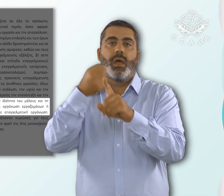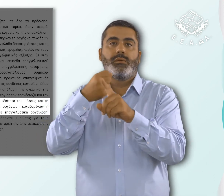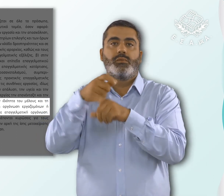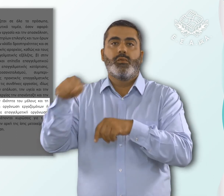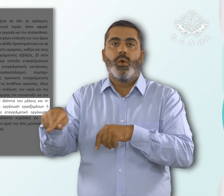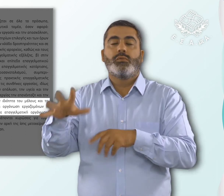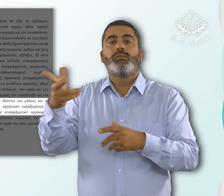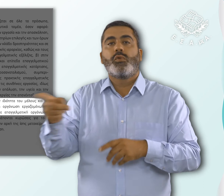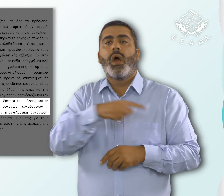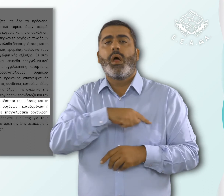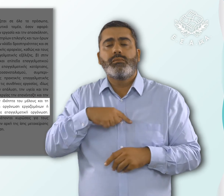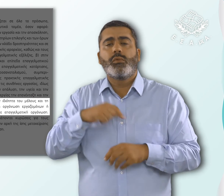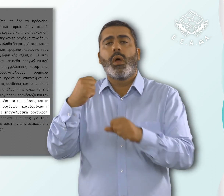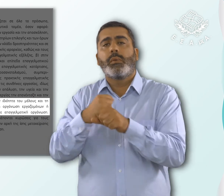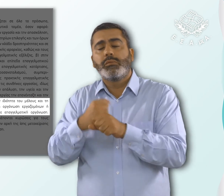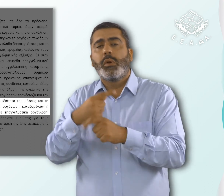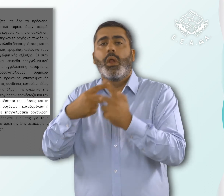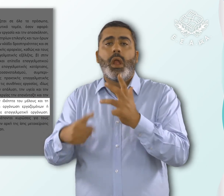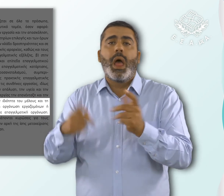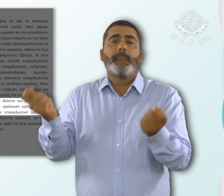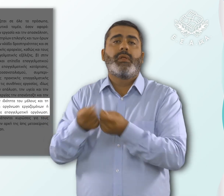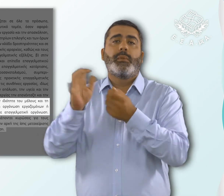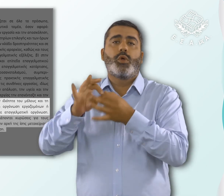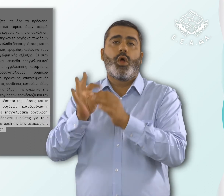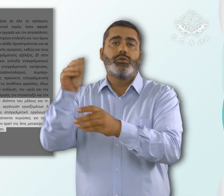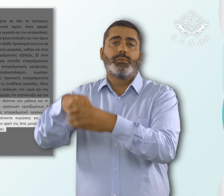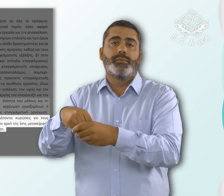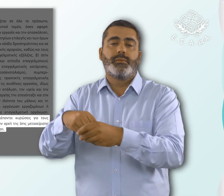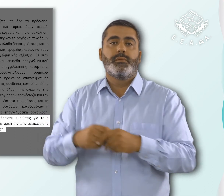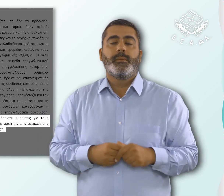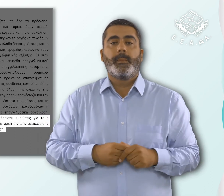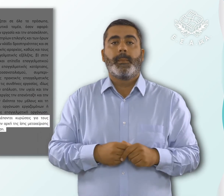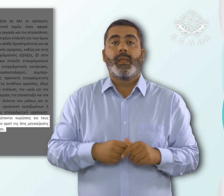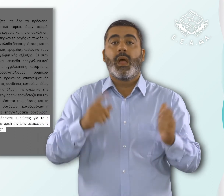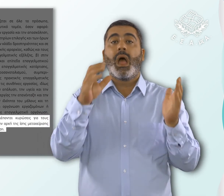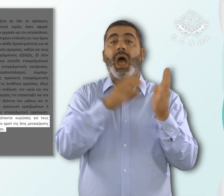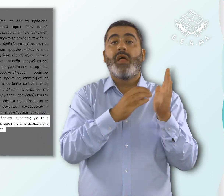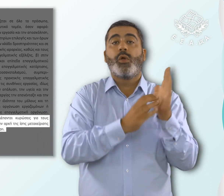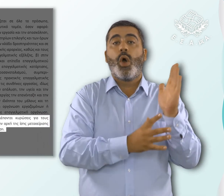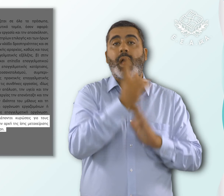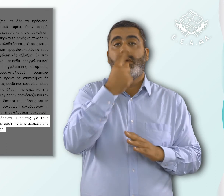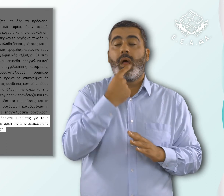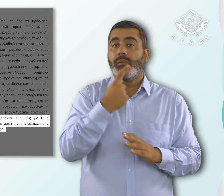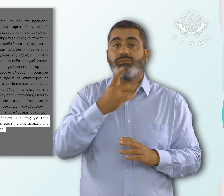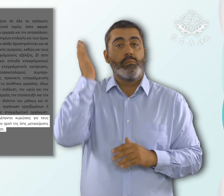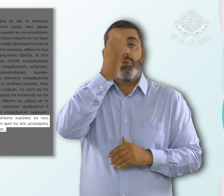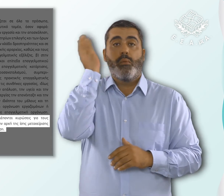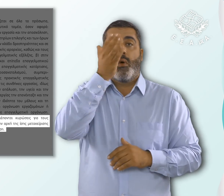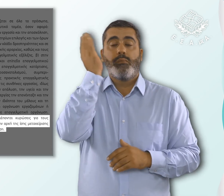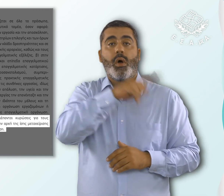εργοδοτών ή σε οποιαδήποτε επαγγελματική οργάνωση. Τέλος, στο άρθρο 11 προβλέπονται κυρώσεις για τους εργοδότες που